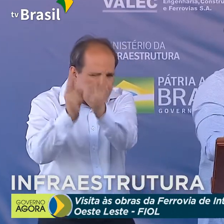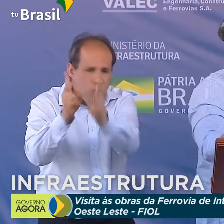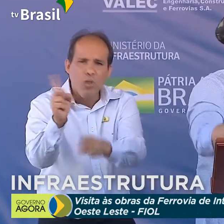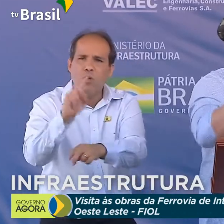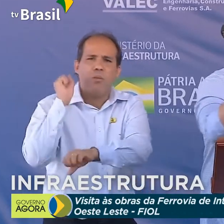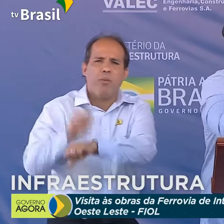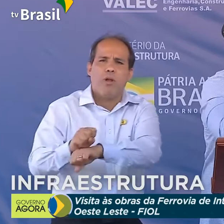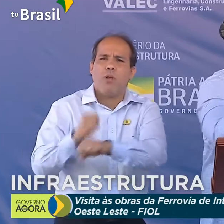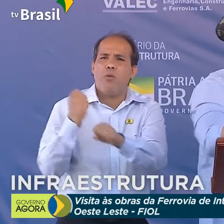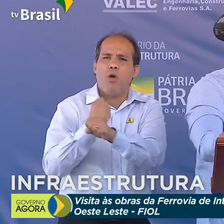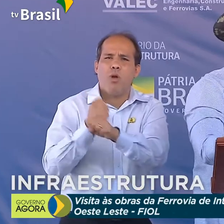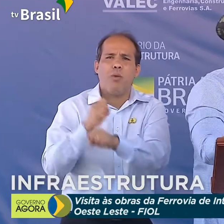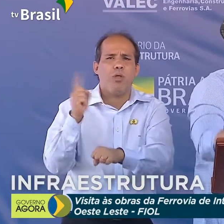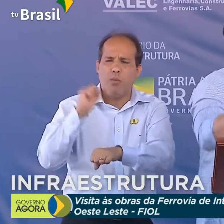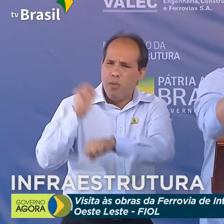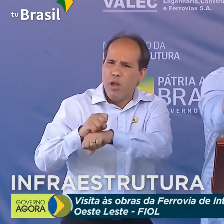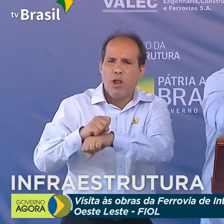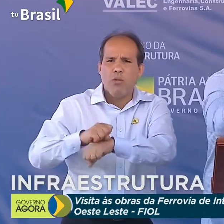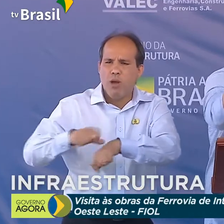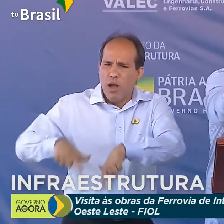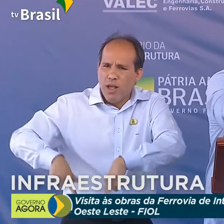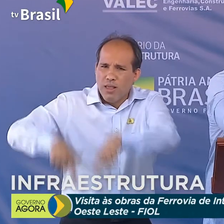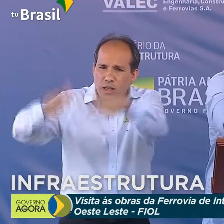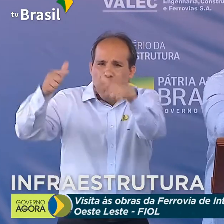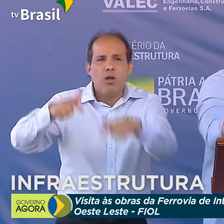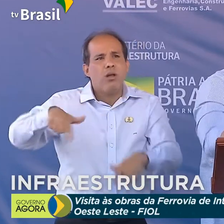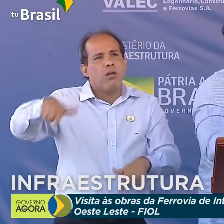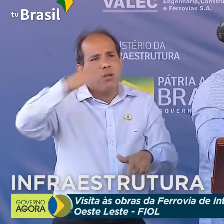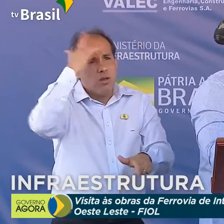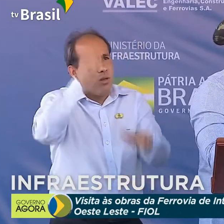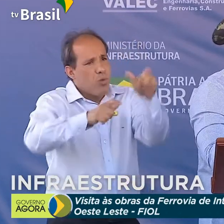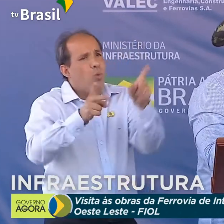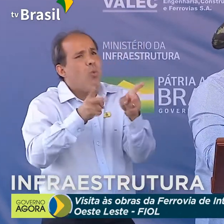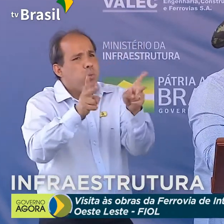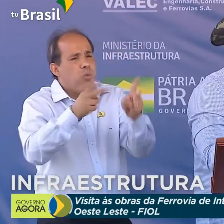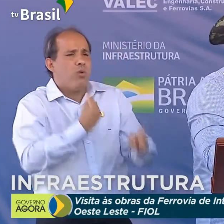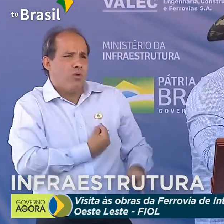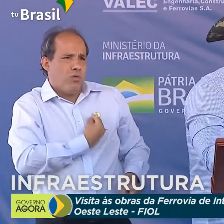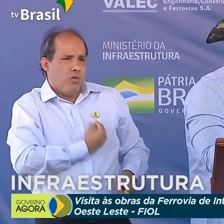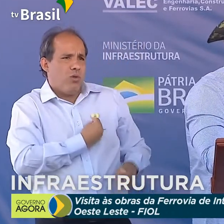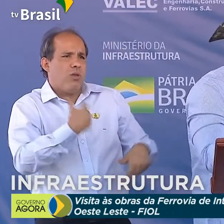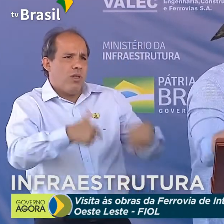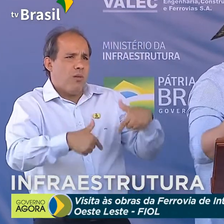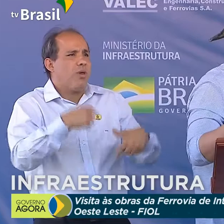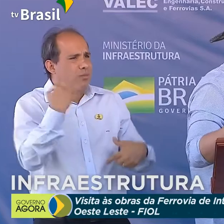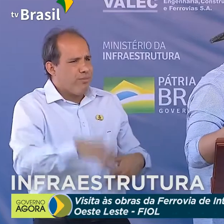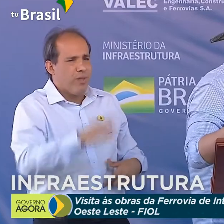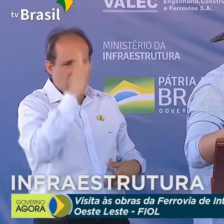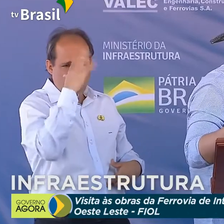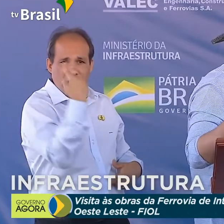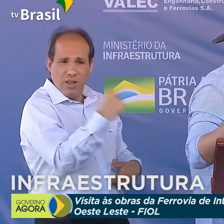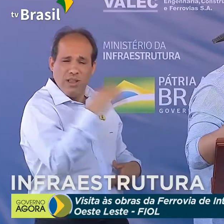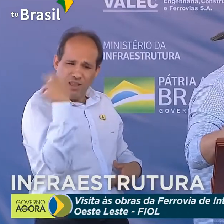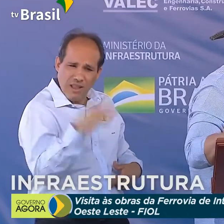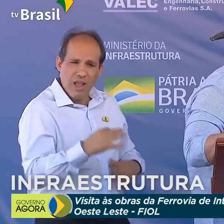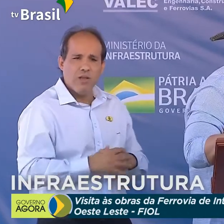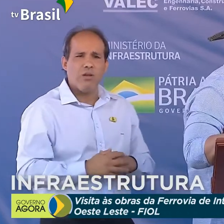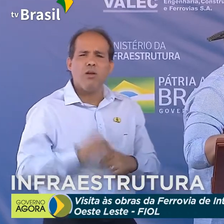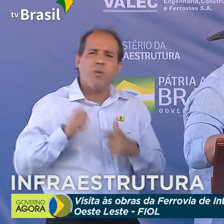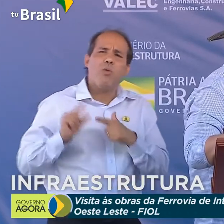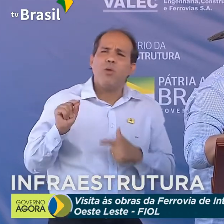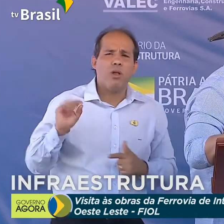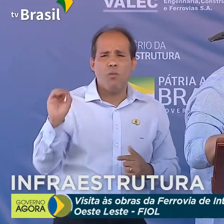não paramos obra, nós não paramos o canteiro, e as pessoas continuaram empregadas. E essa decisão foi muito acertada. E qual o problema disso? Nenhum.